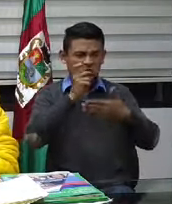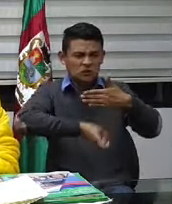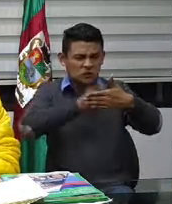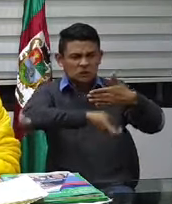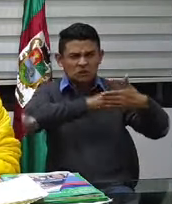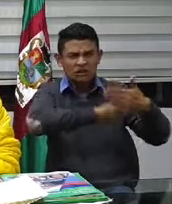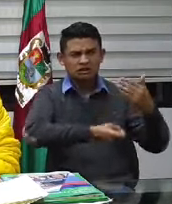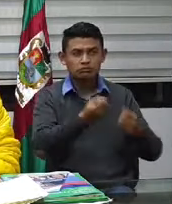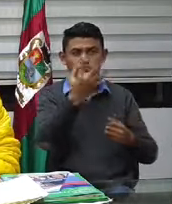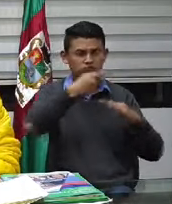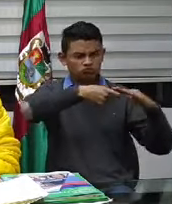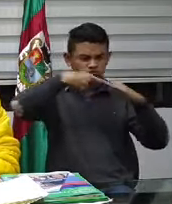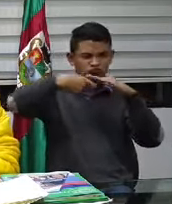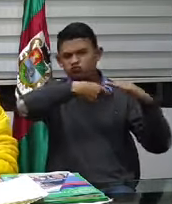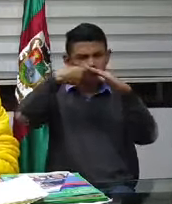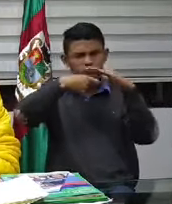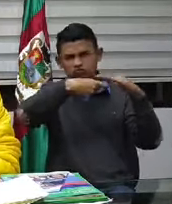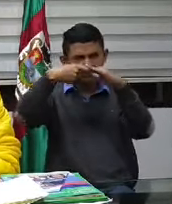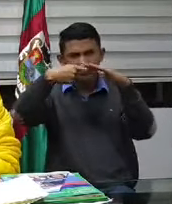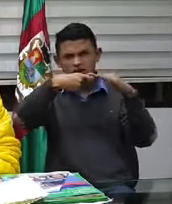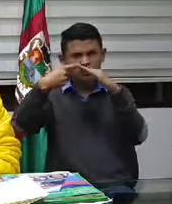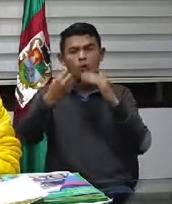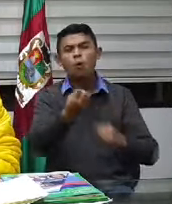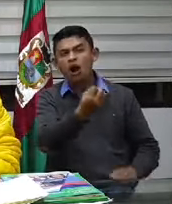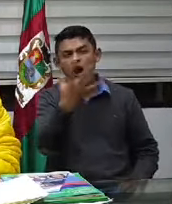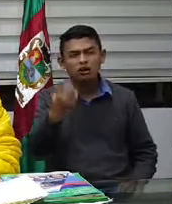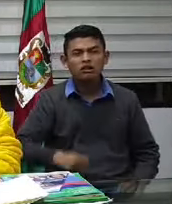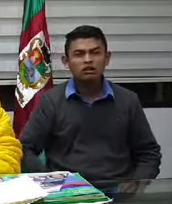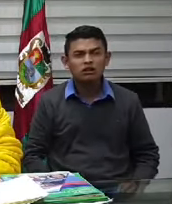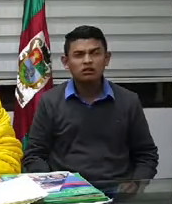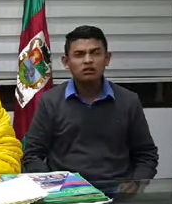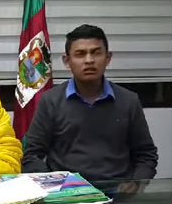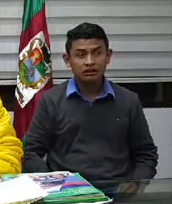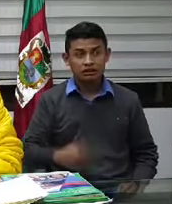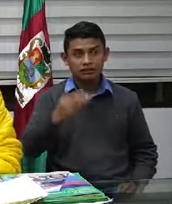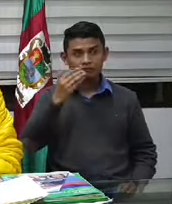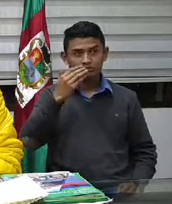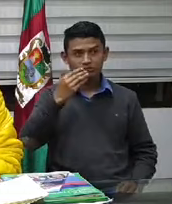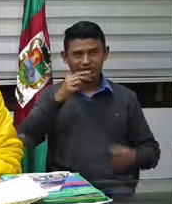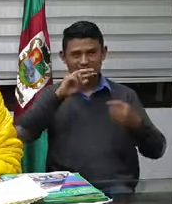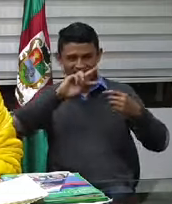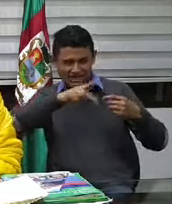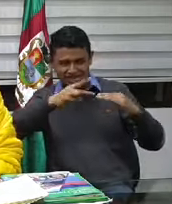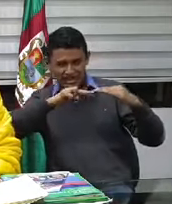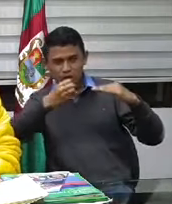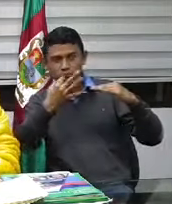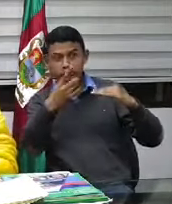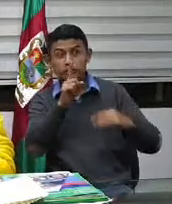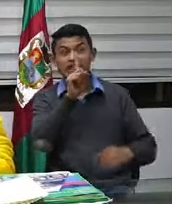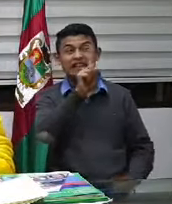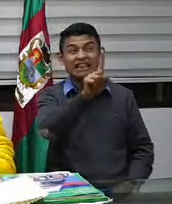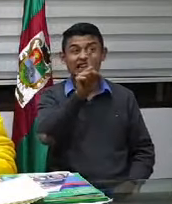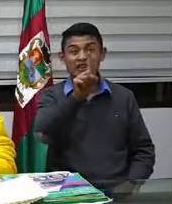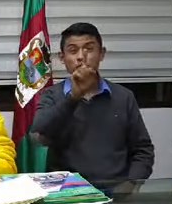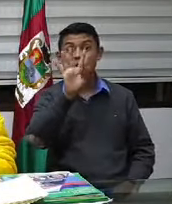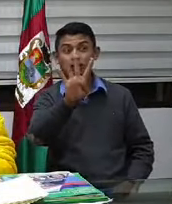vehículos han sido inmovilizados por no cumplir las medidas de pico y placa vehicular? 114 vehículos.